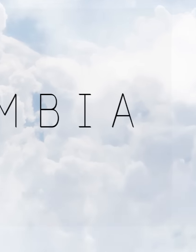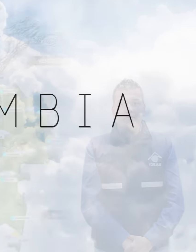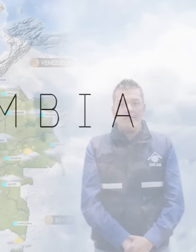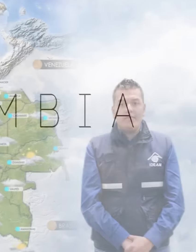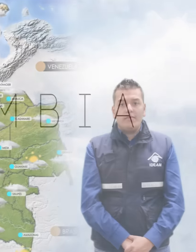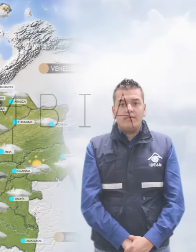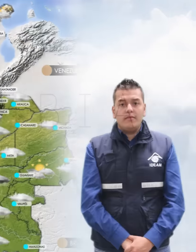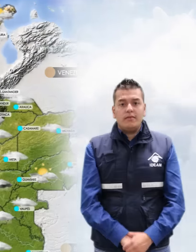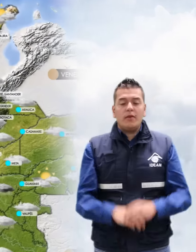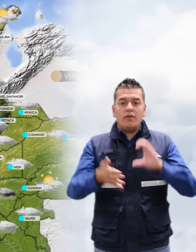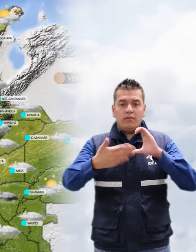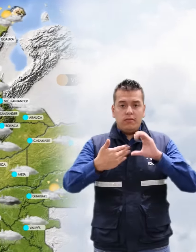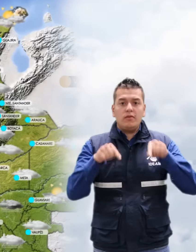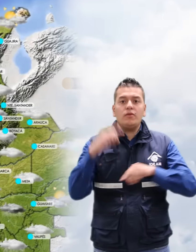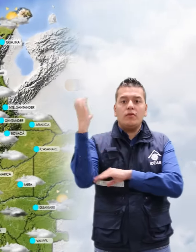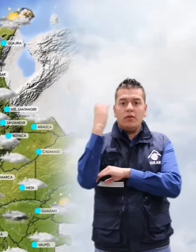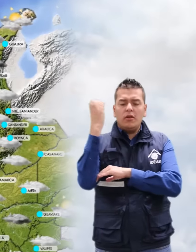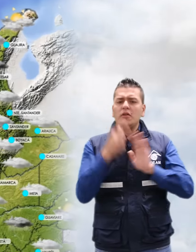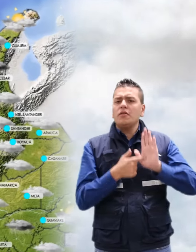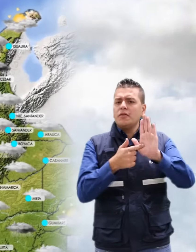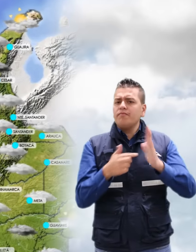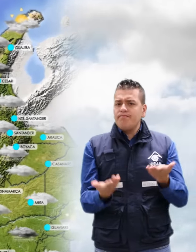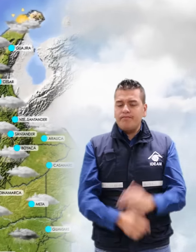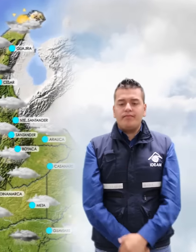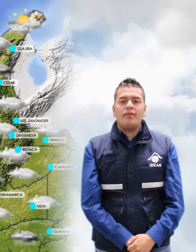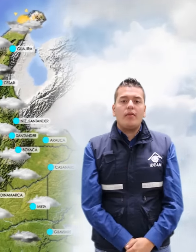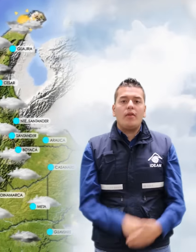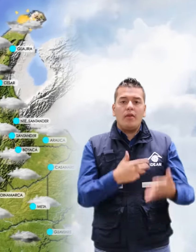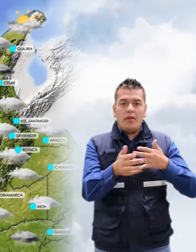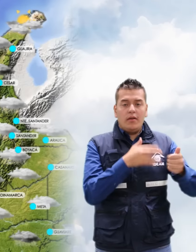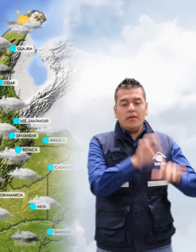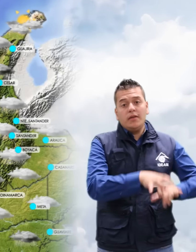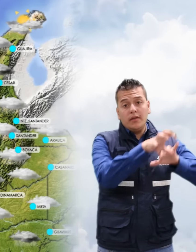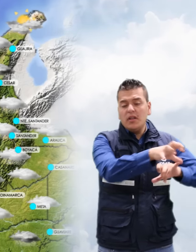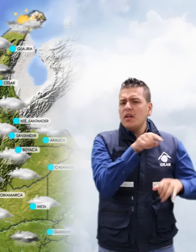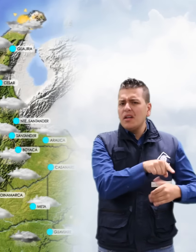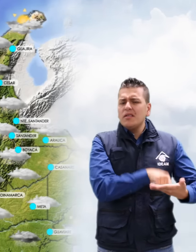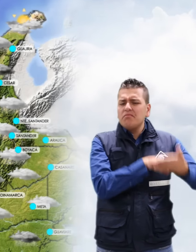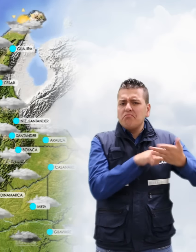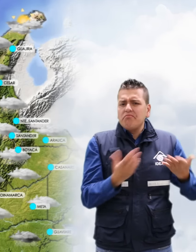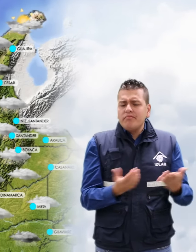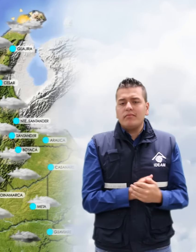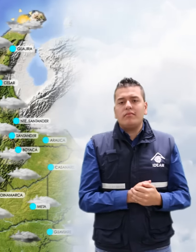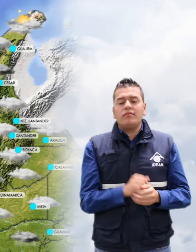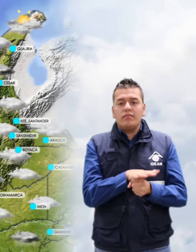El pronóstico para Colombia indica, en San Andrés y Providencia y Santa Catalina, condiciones secas,